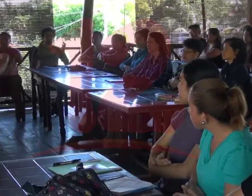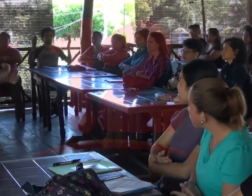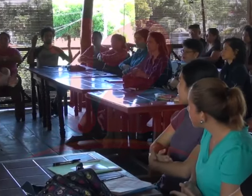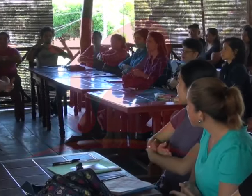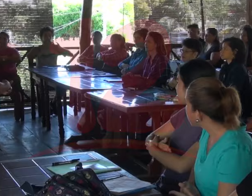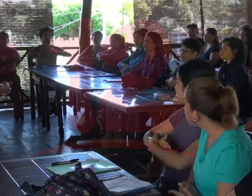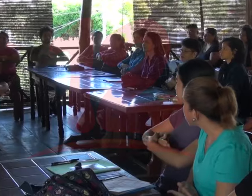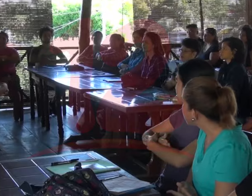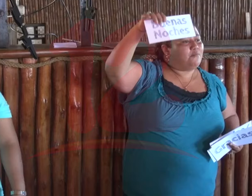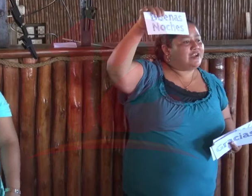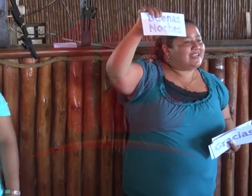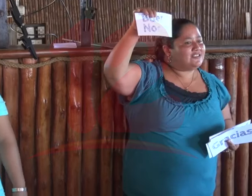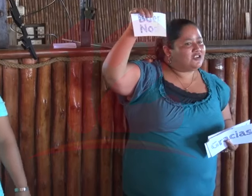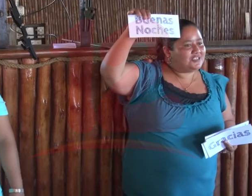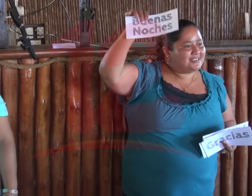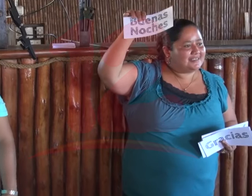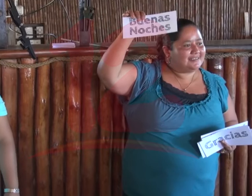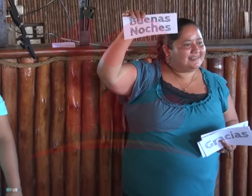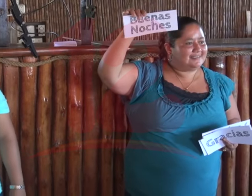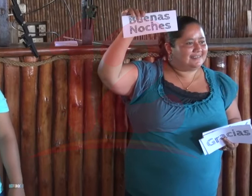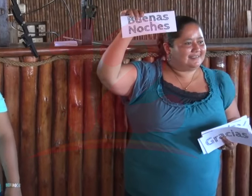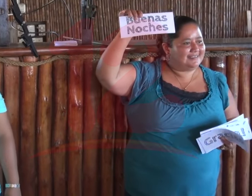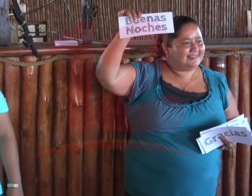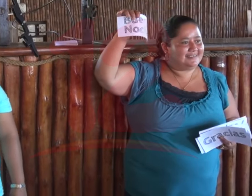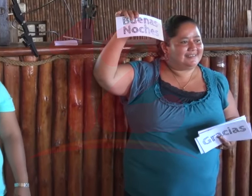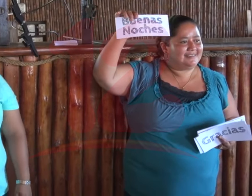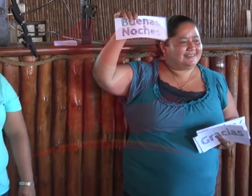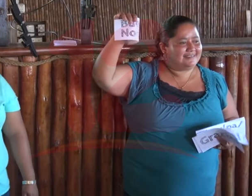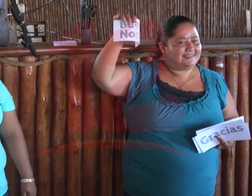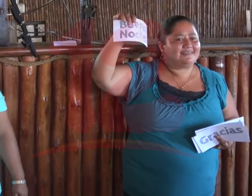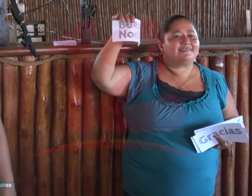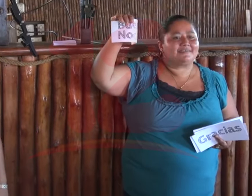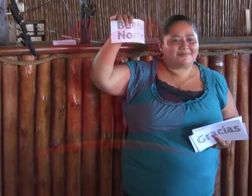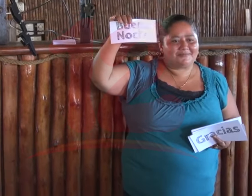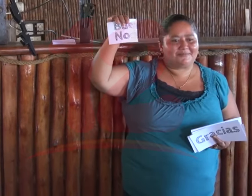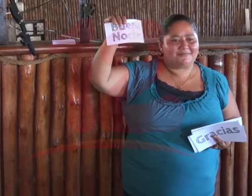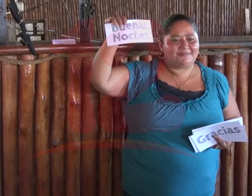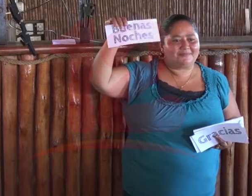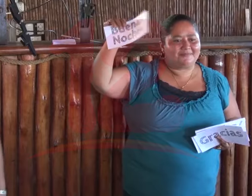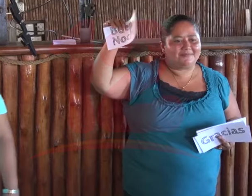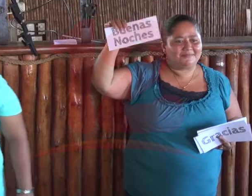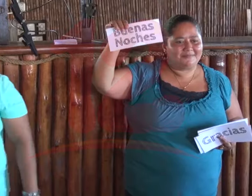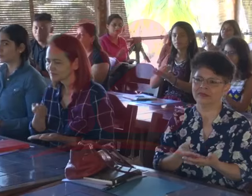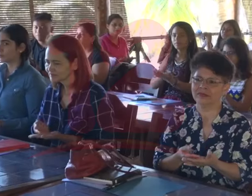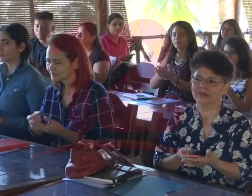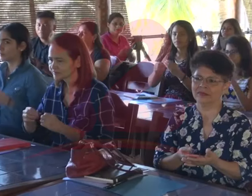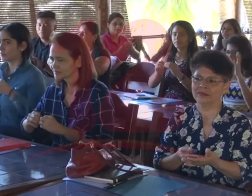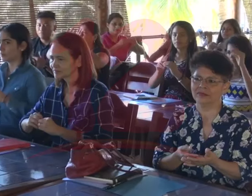como el primer Día Internacional de las Lenguas de Seña para aumentar la conciencia pública sobre las lenguas de seña y su